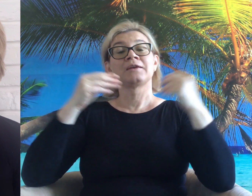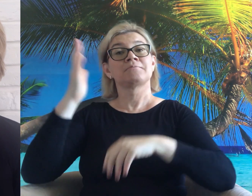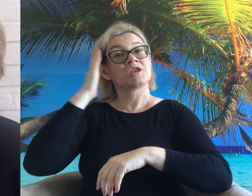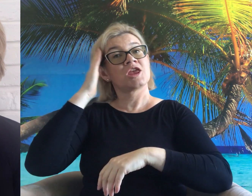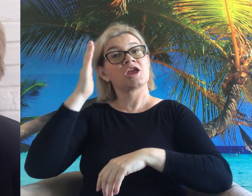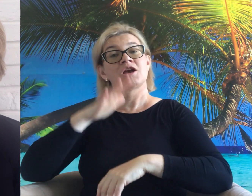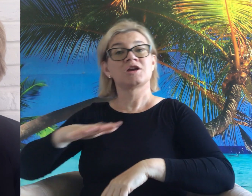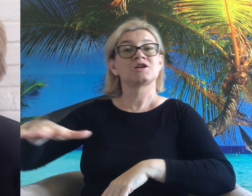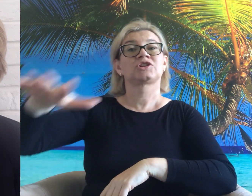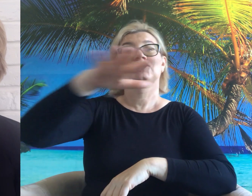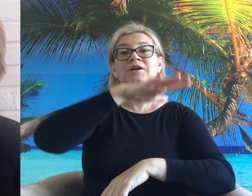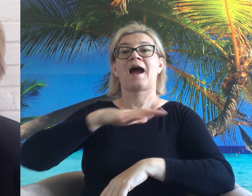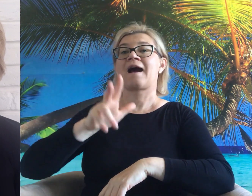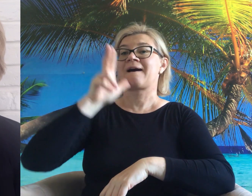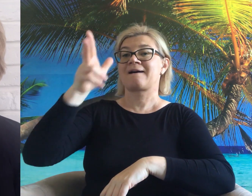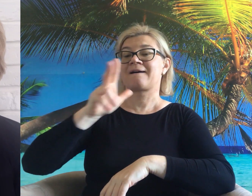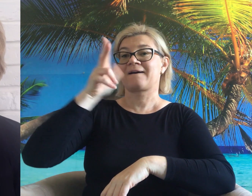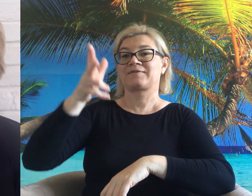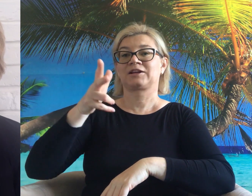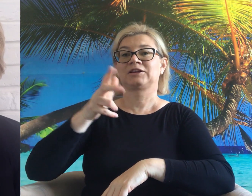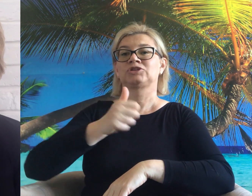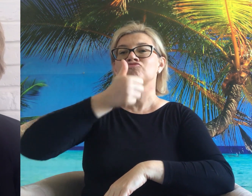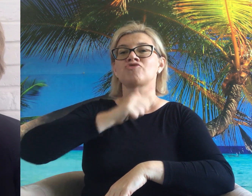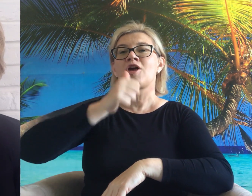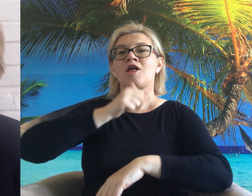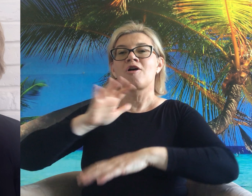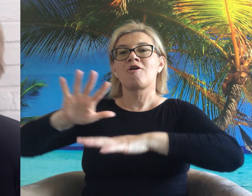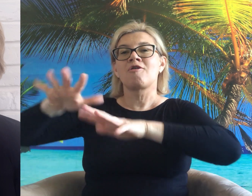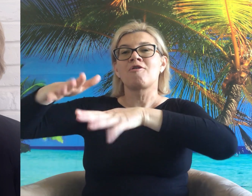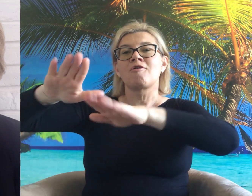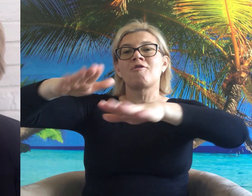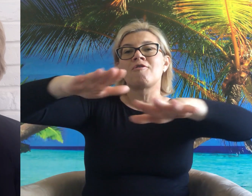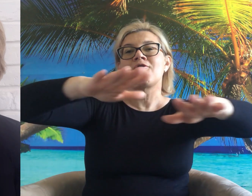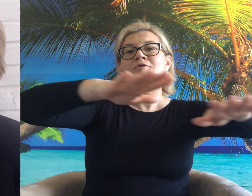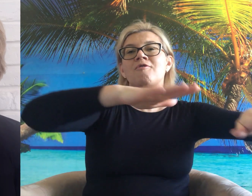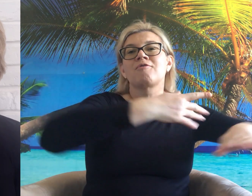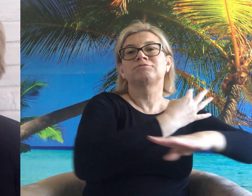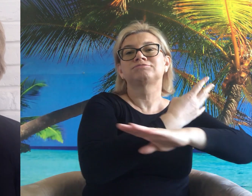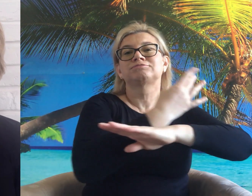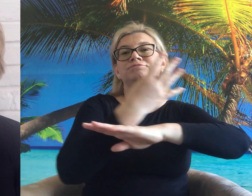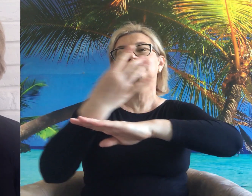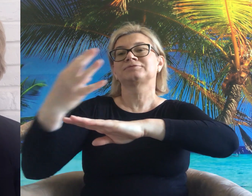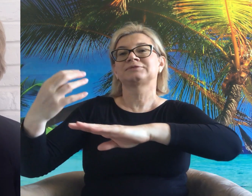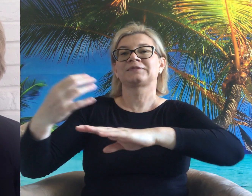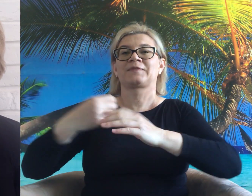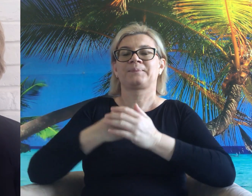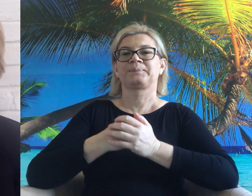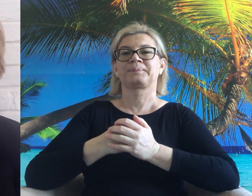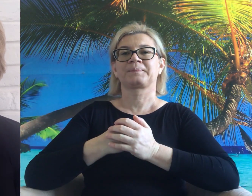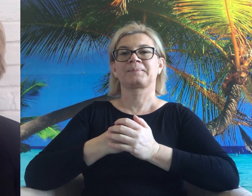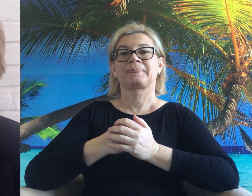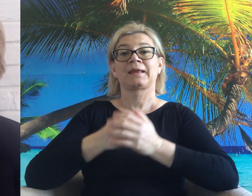Lwy mieszkają w Afryce, na terenach porośniętych trawą.